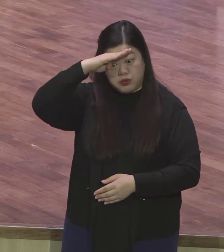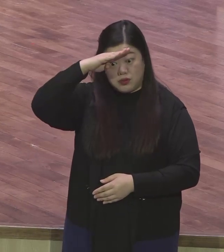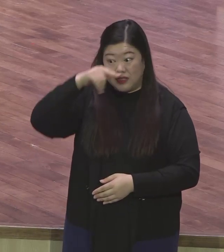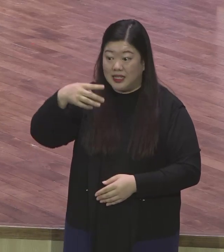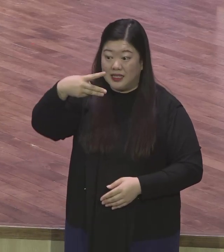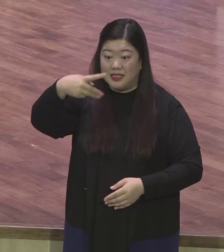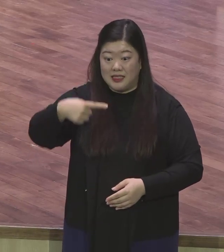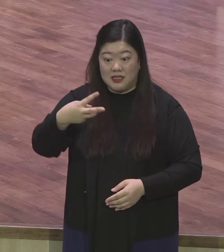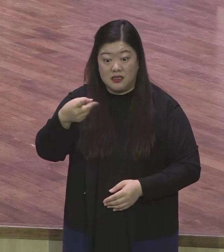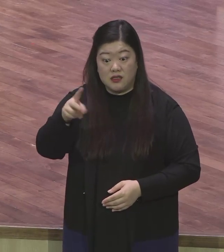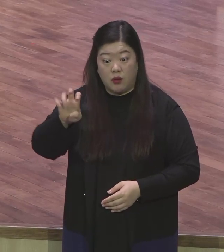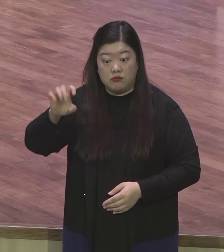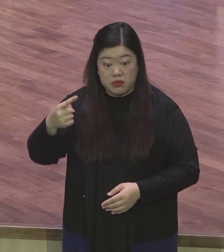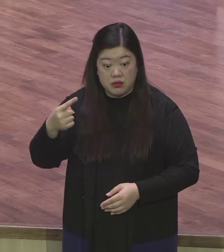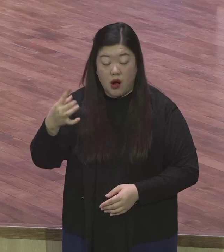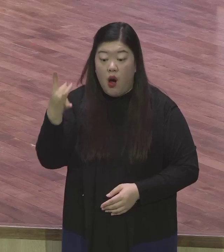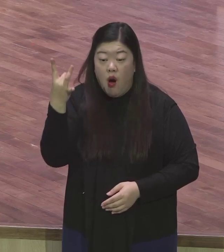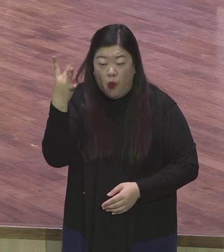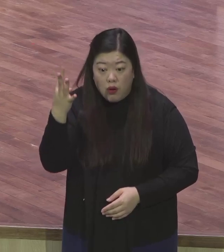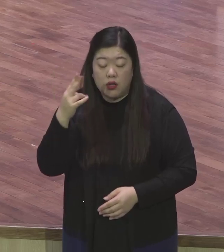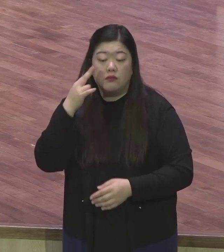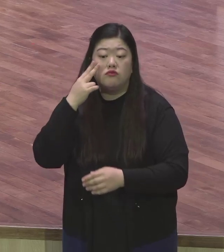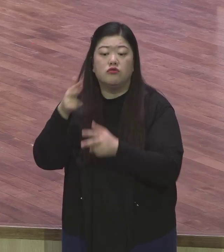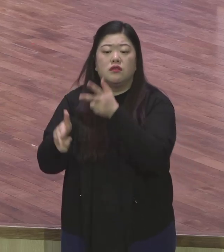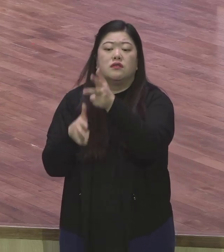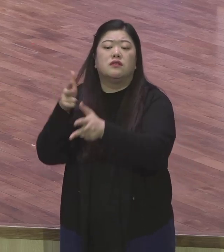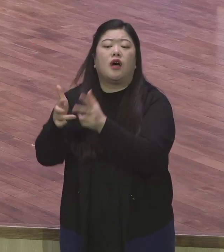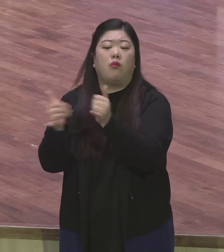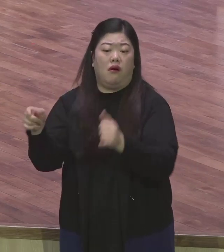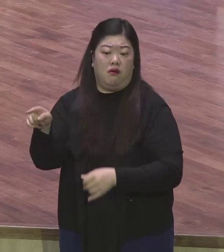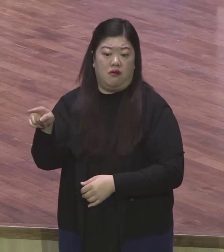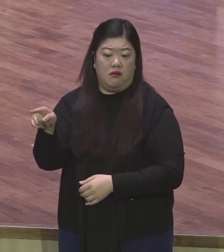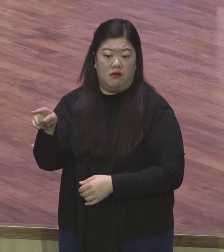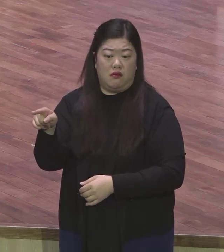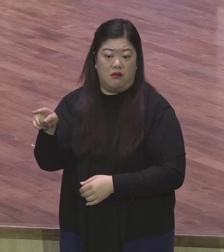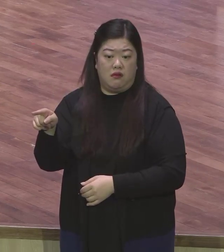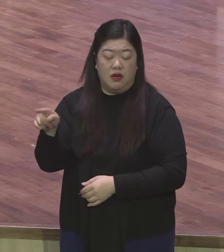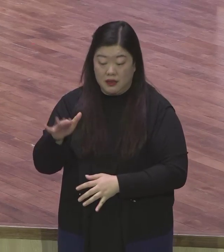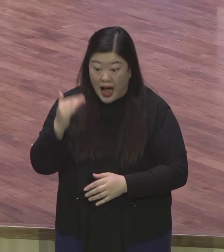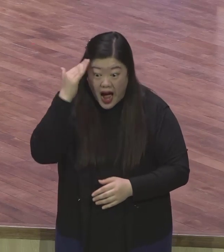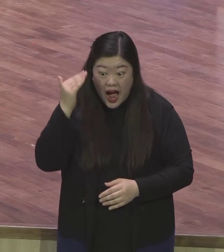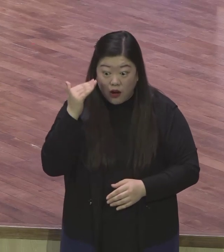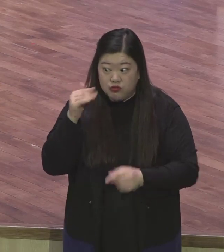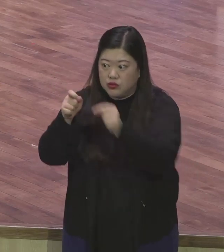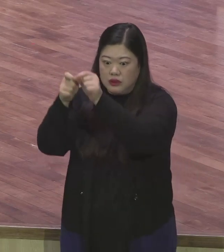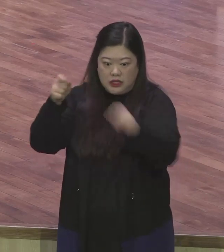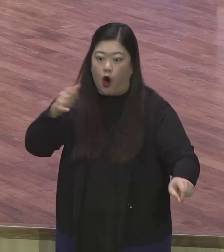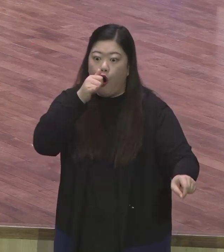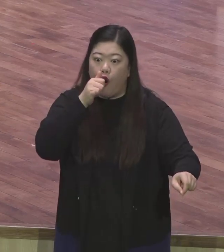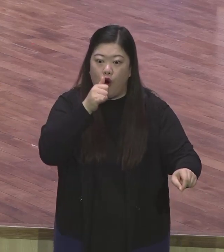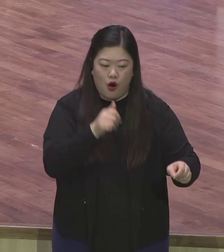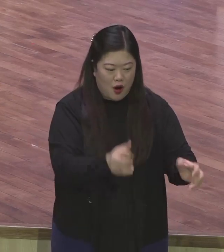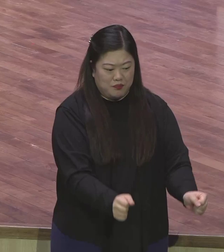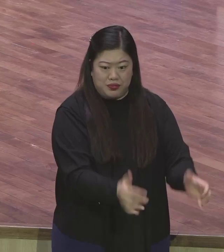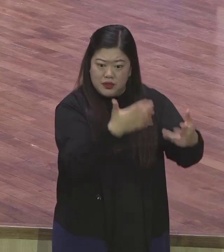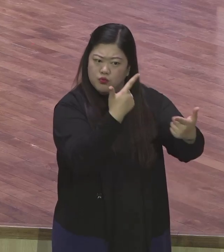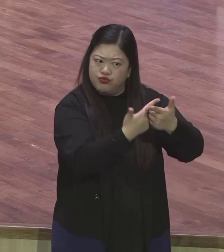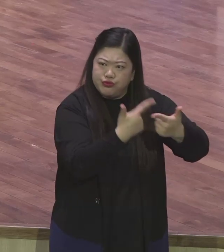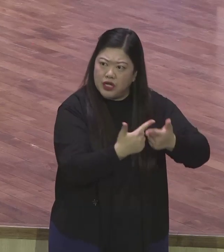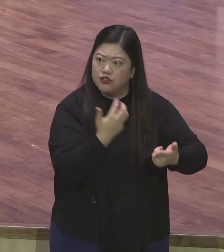여의도도 있고 부산에다가도 있고 트럼프가 사업을 해서 엄청 전 세계 확장을